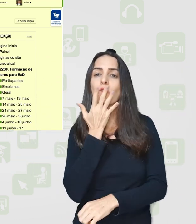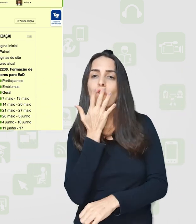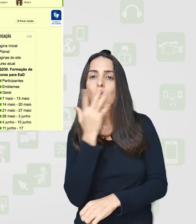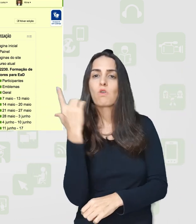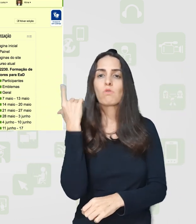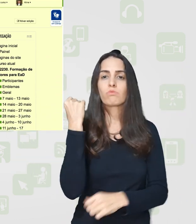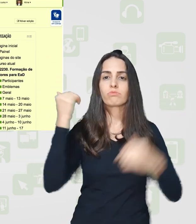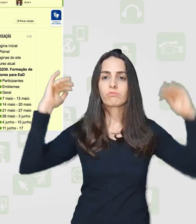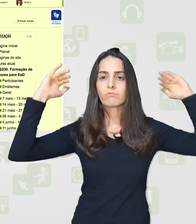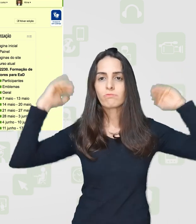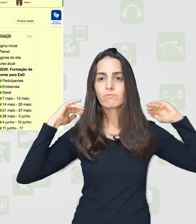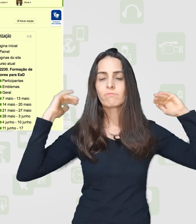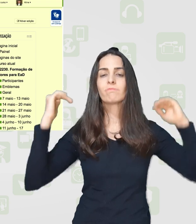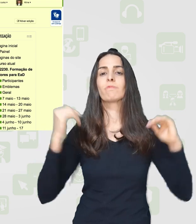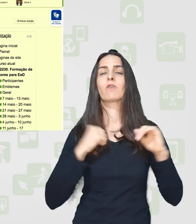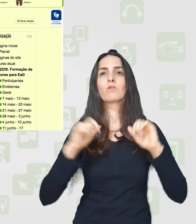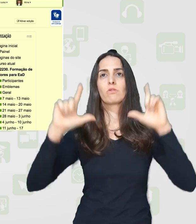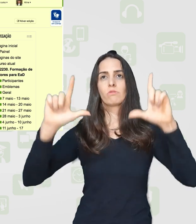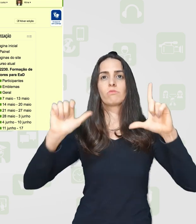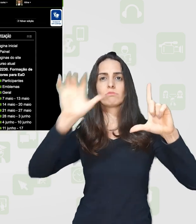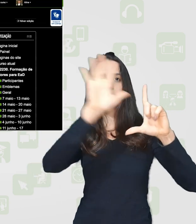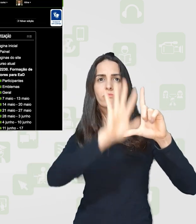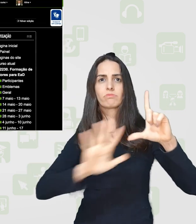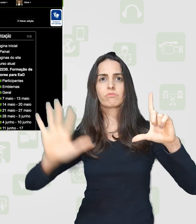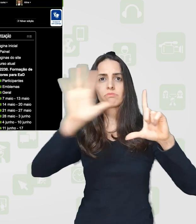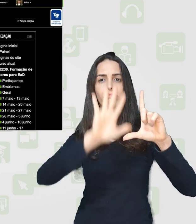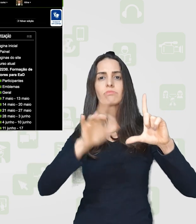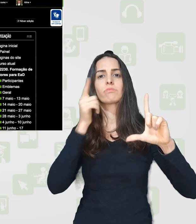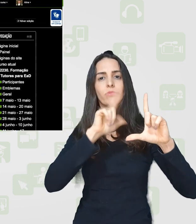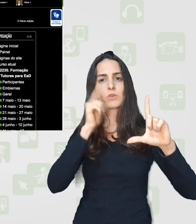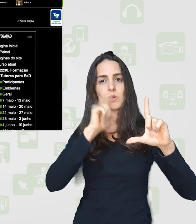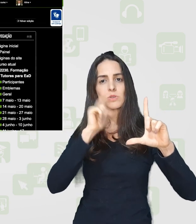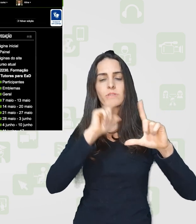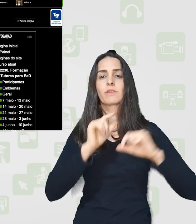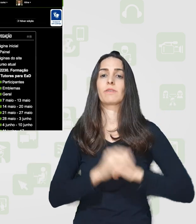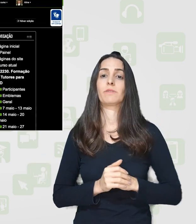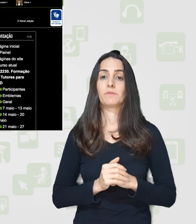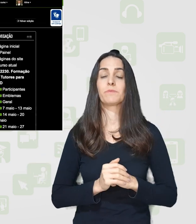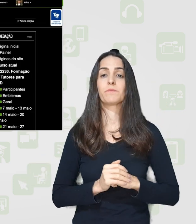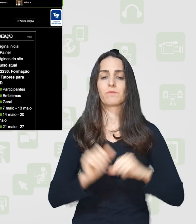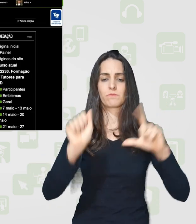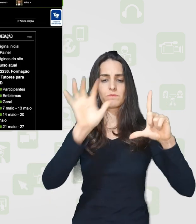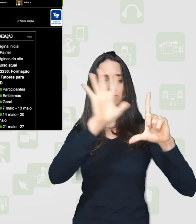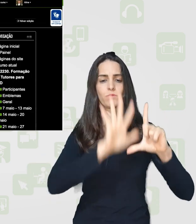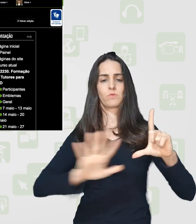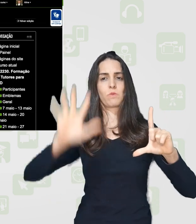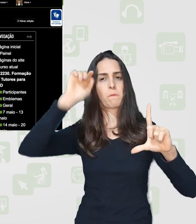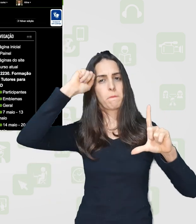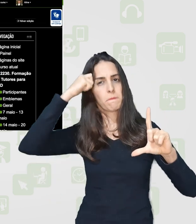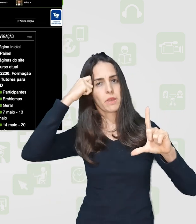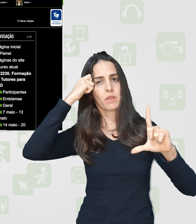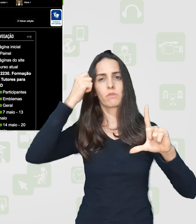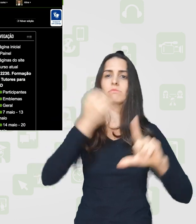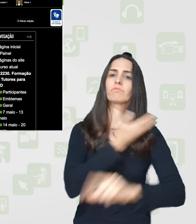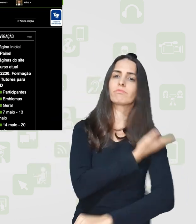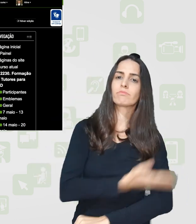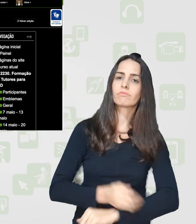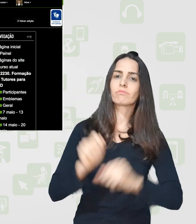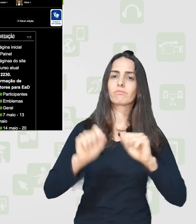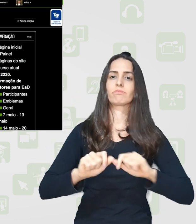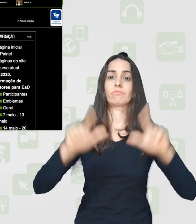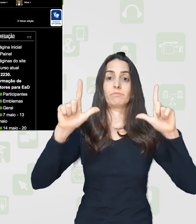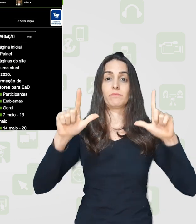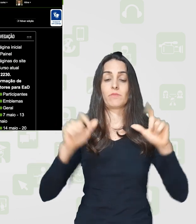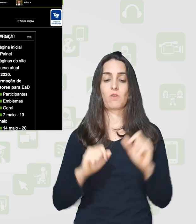caso. E eu posso também alterar a fonte, aumentar a fonte. Mas para que